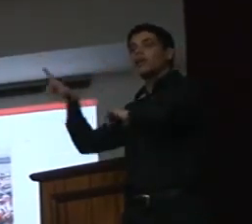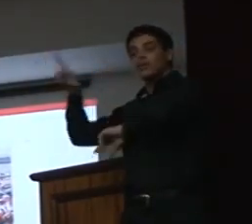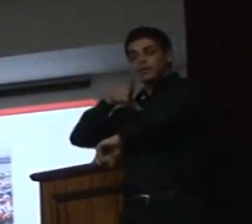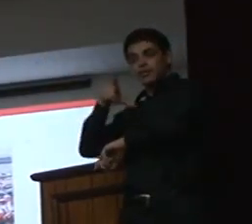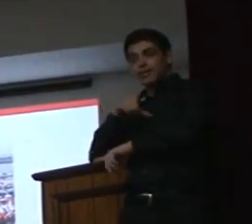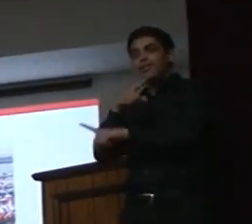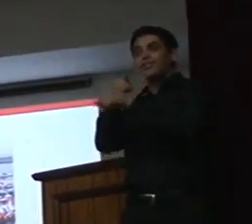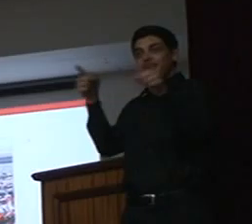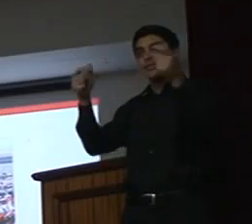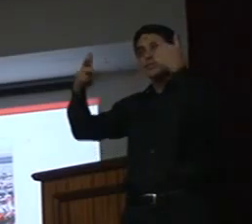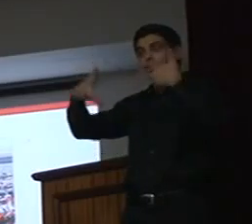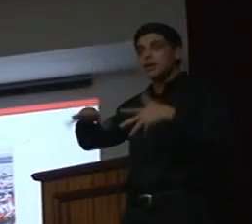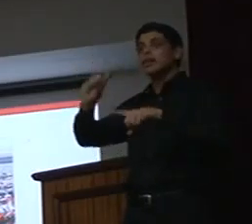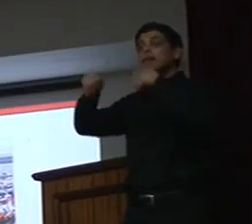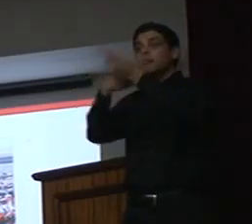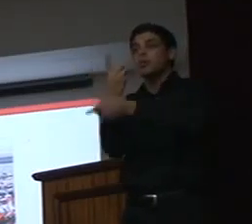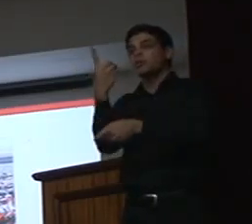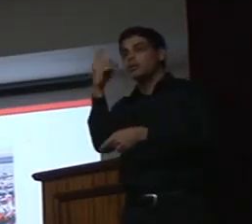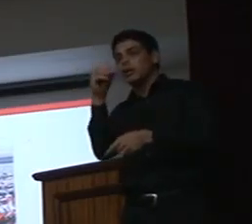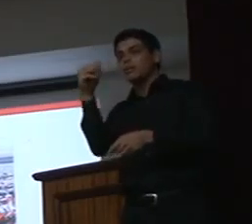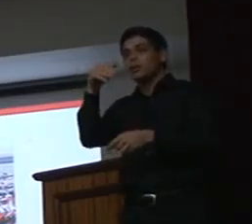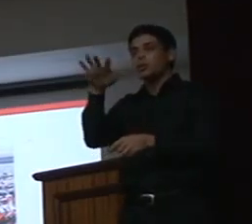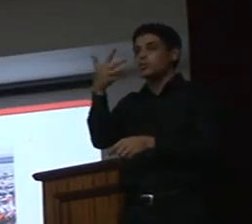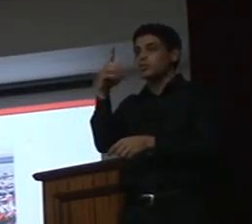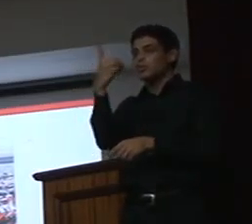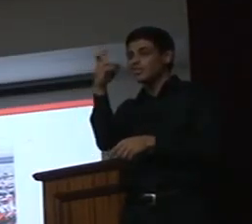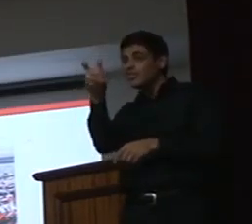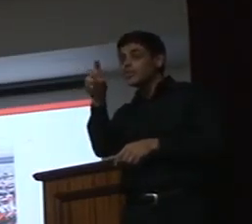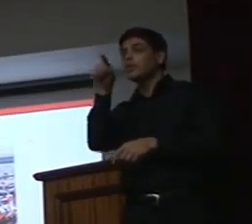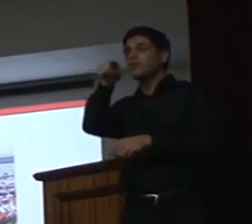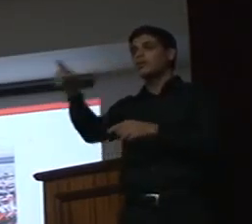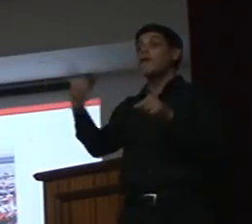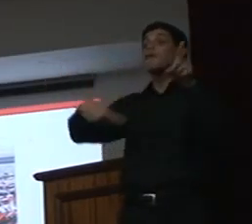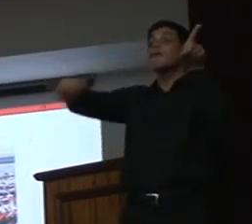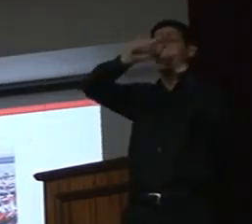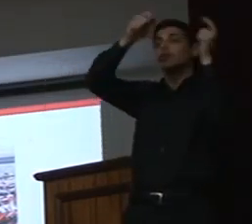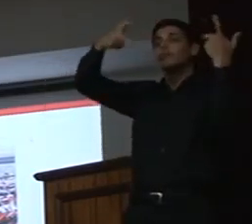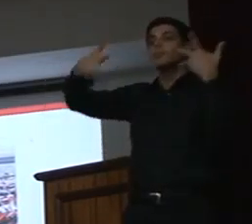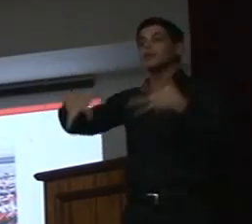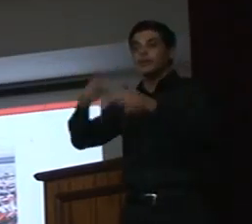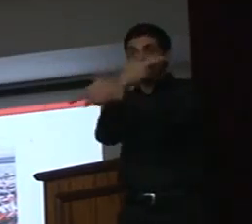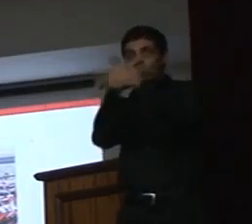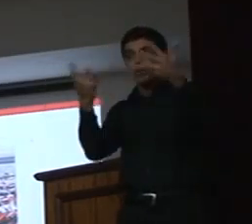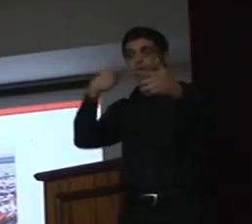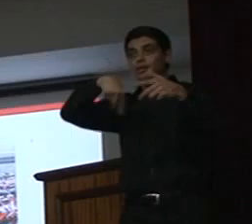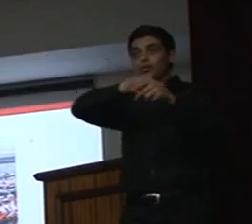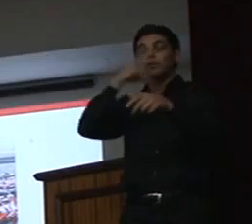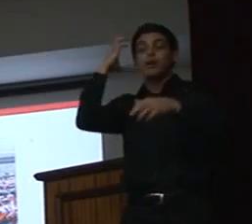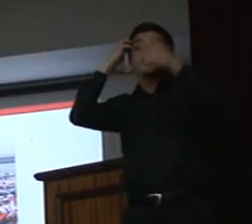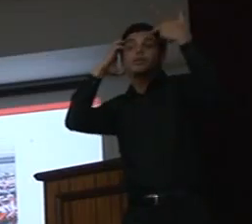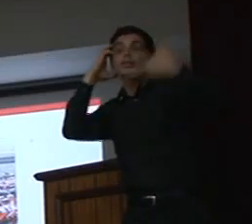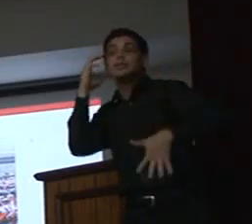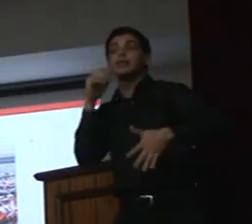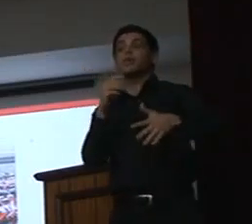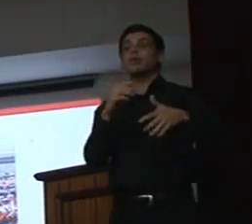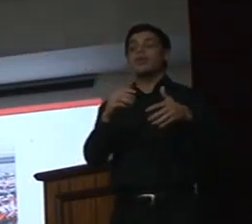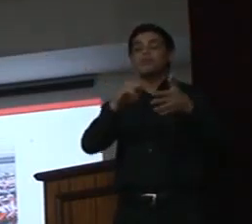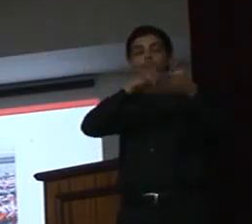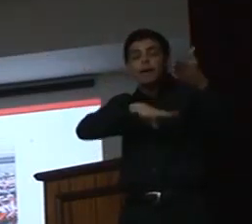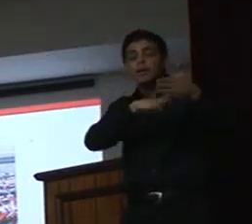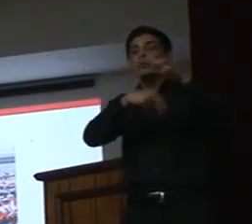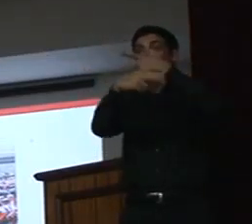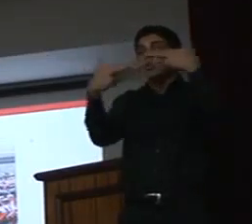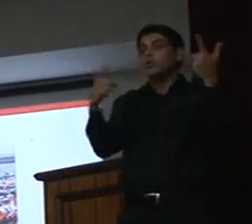revisão daqui uns 10, 15 minutos de quais foram as técnicas da audiodescrição que a gente utilizou e vocês mesmos